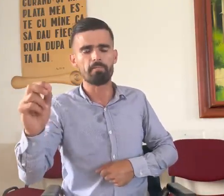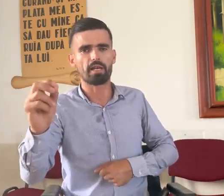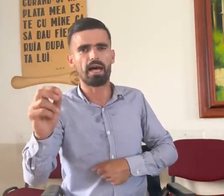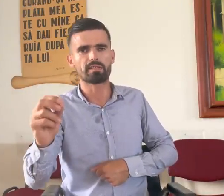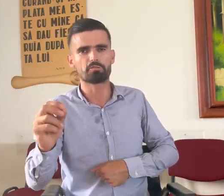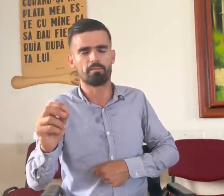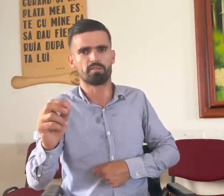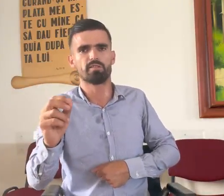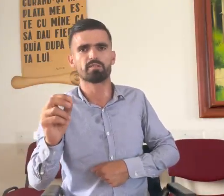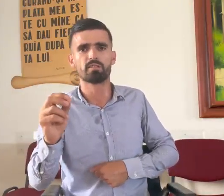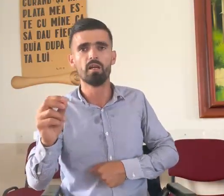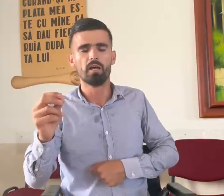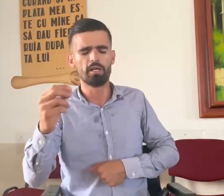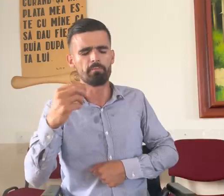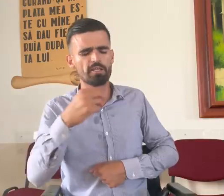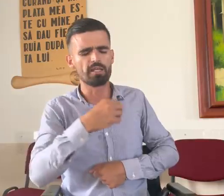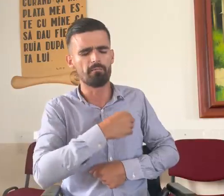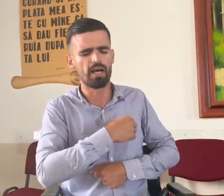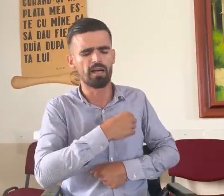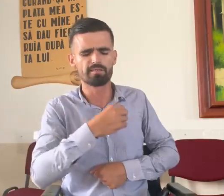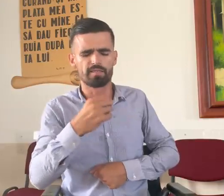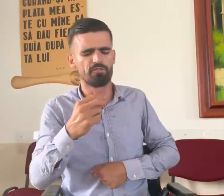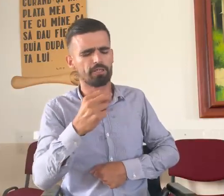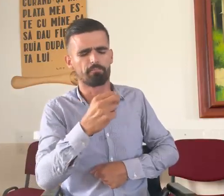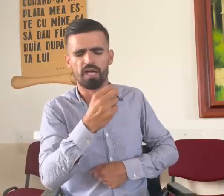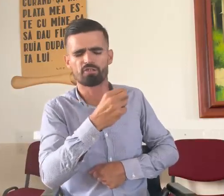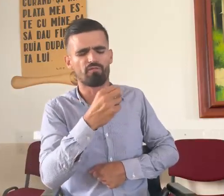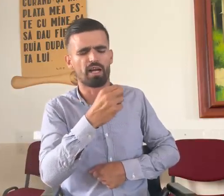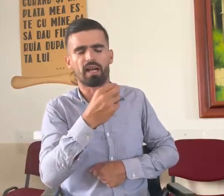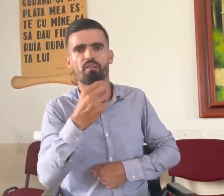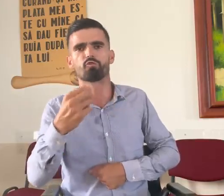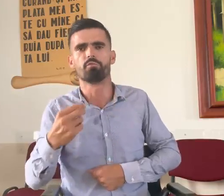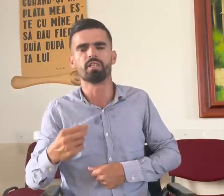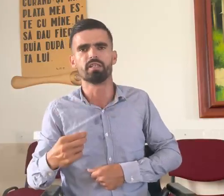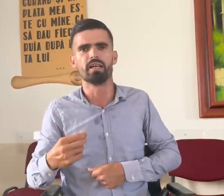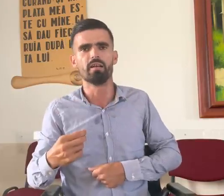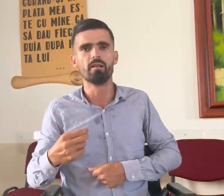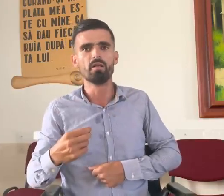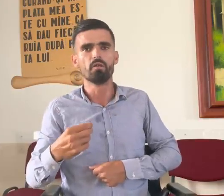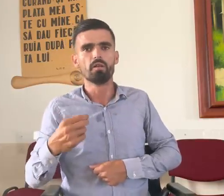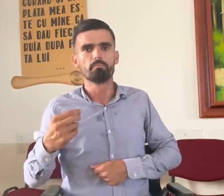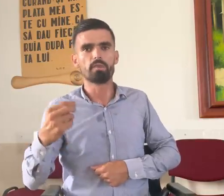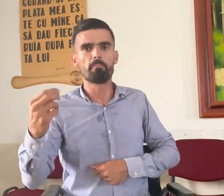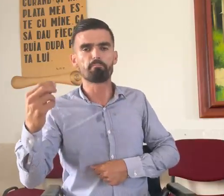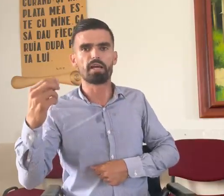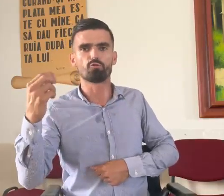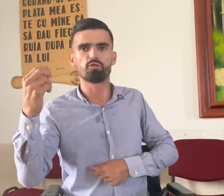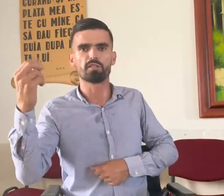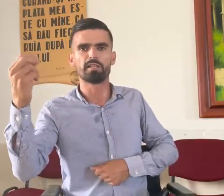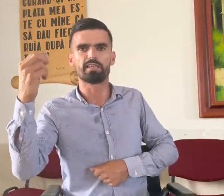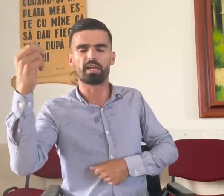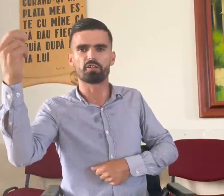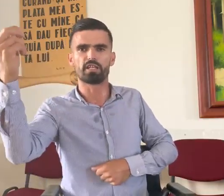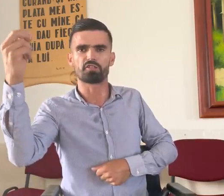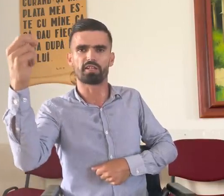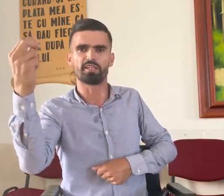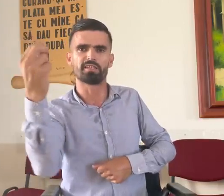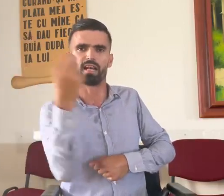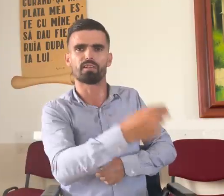mirat și am zis în mintea mea, s-a întâmplat ceva grav cu mine, mi-am pierdut nădejdea și credința că